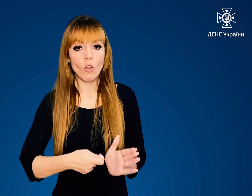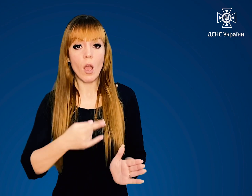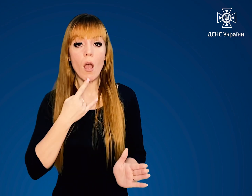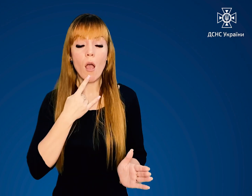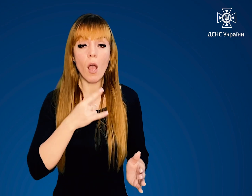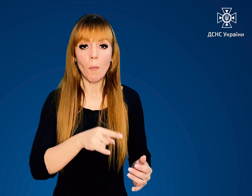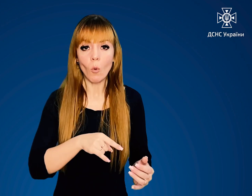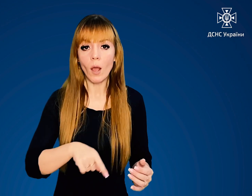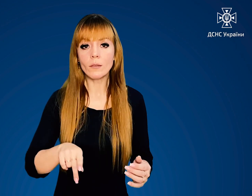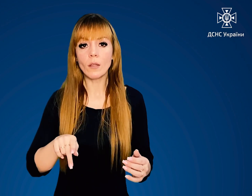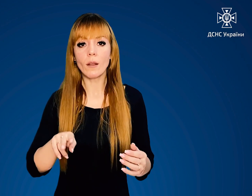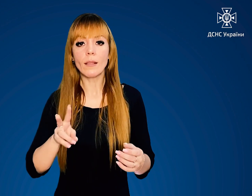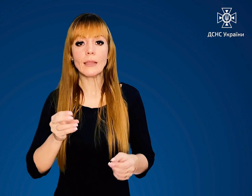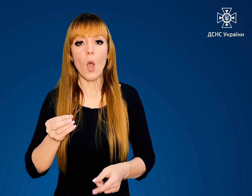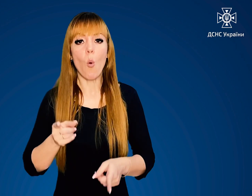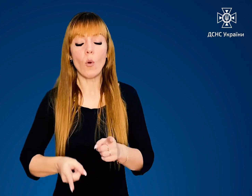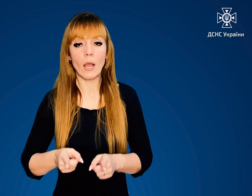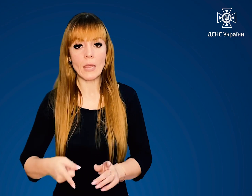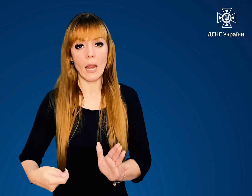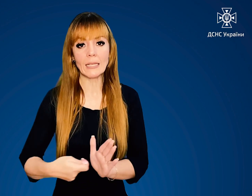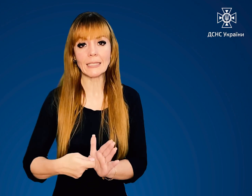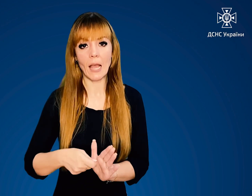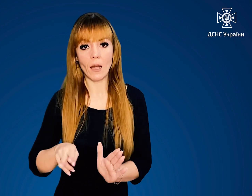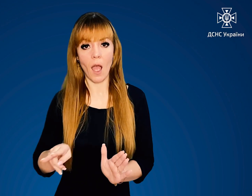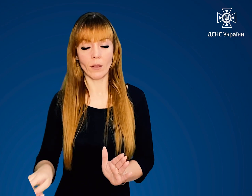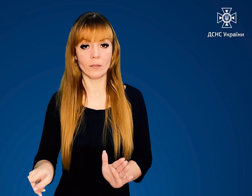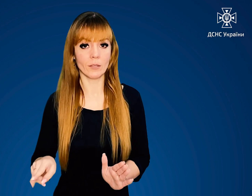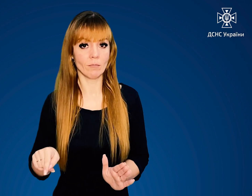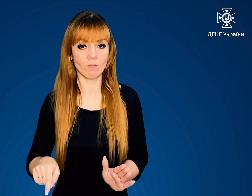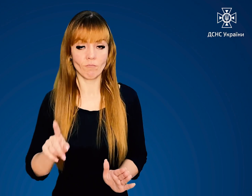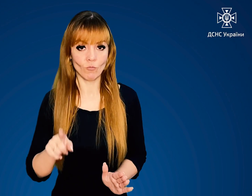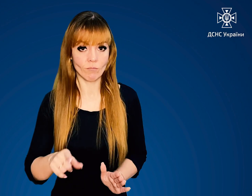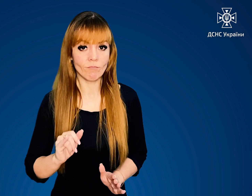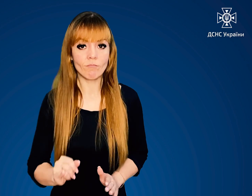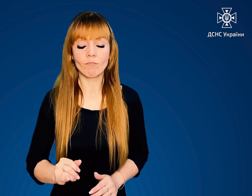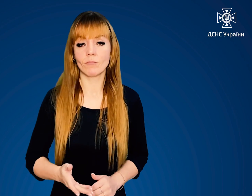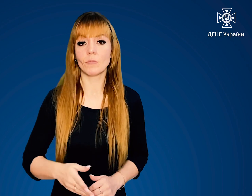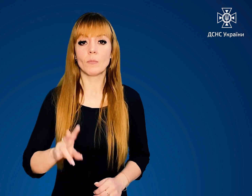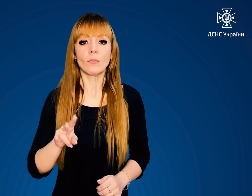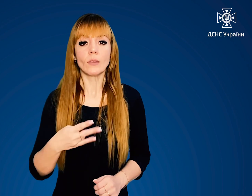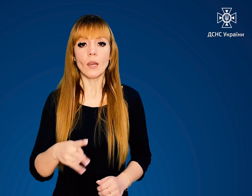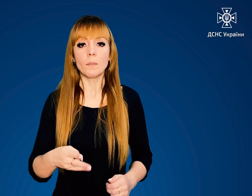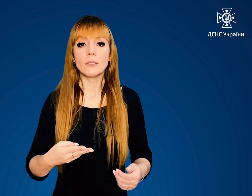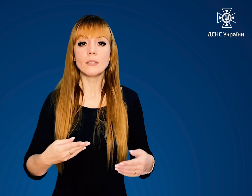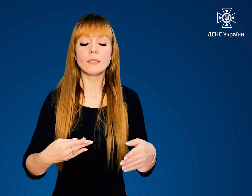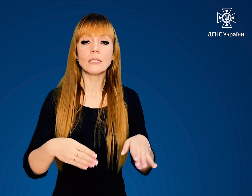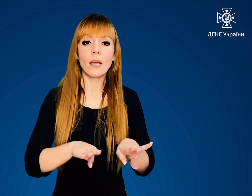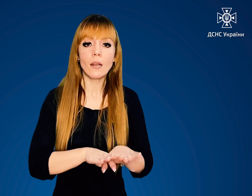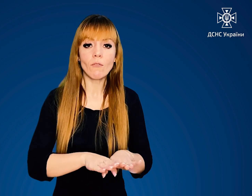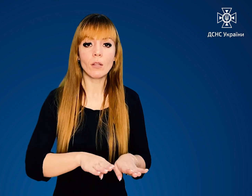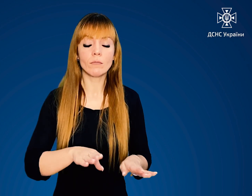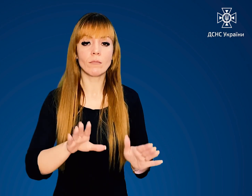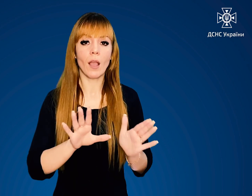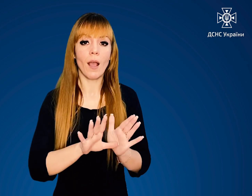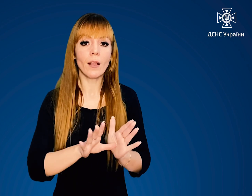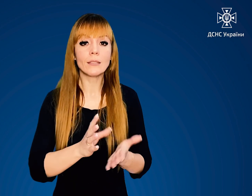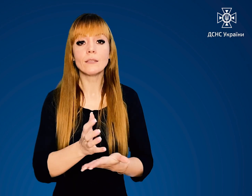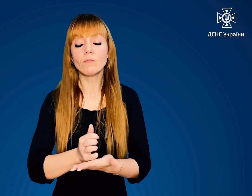заряджайте акумулятори станції неоригінальними зарядками Не закривайте резервні джерела